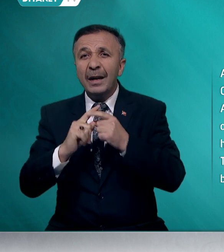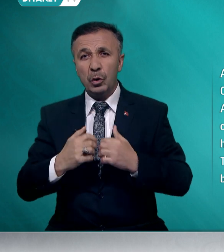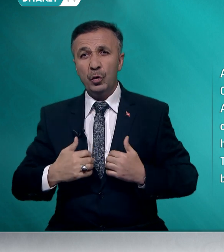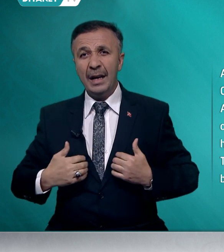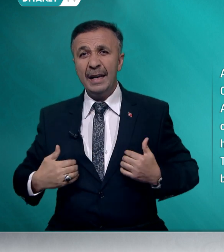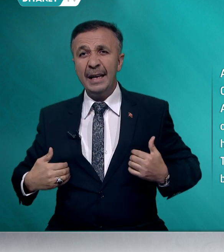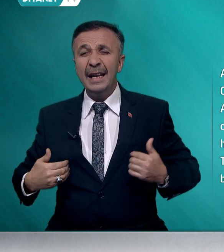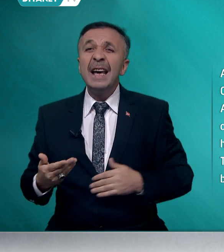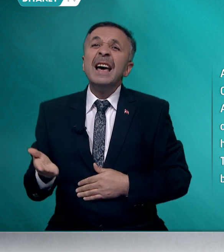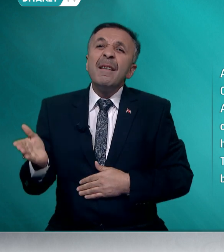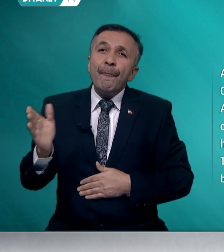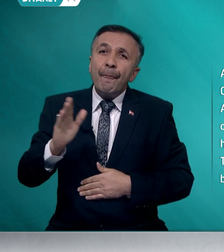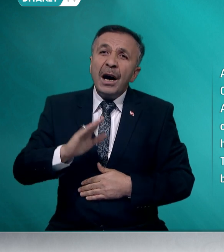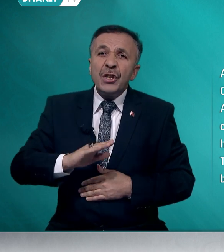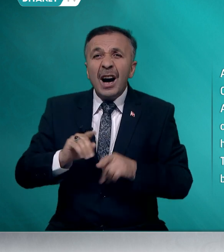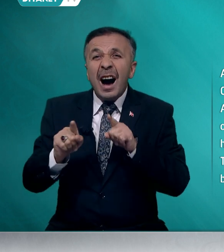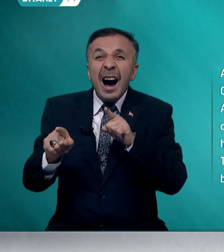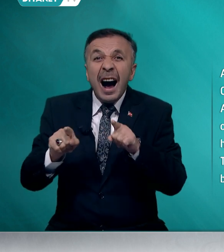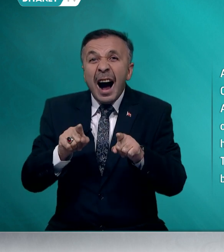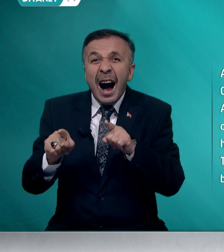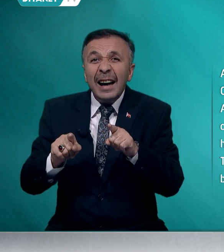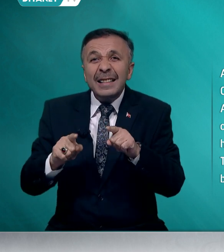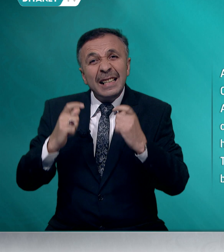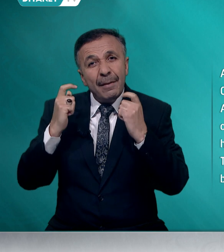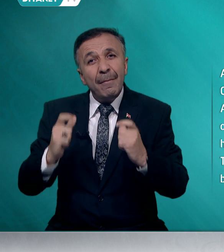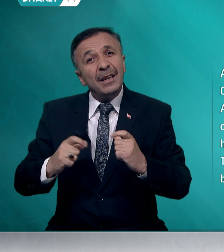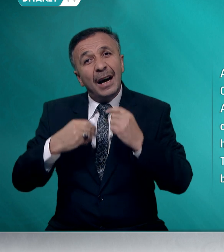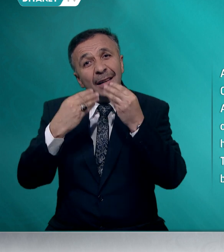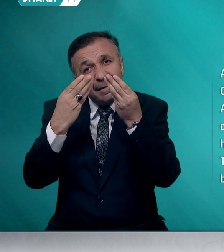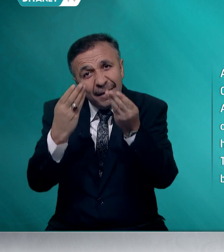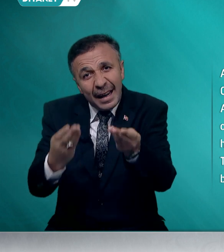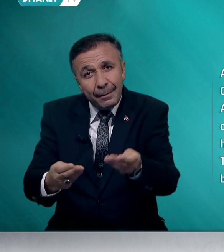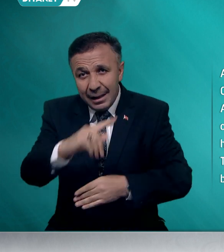güveni başka hangi mekan verebilir?